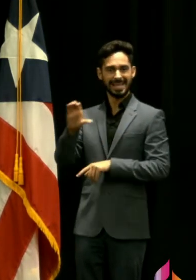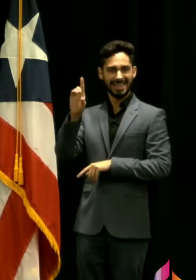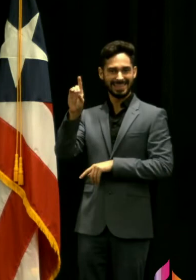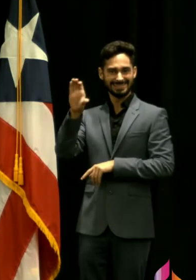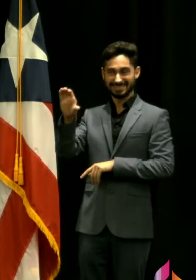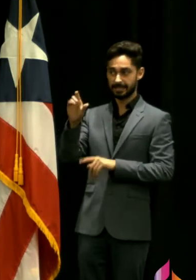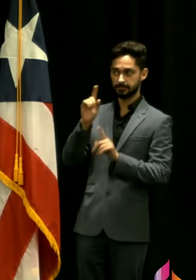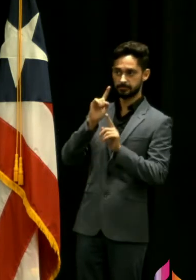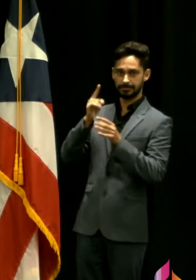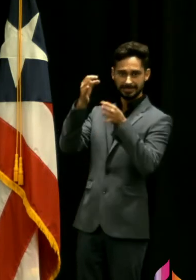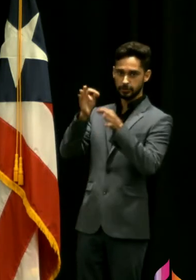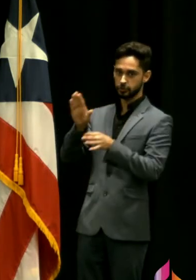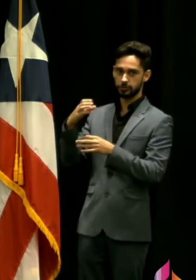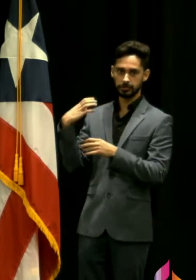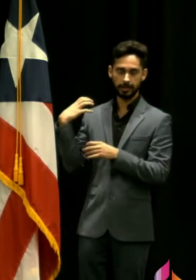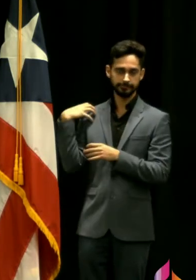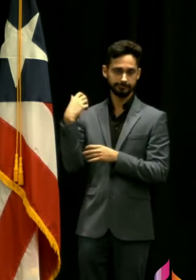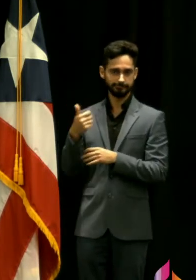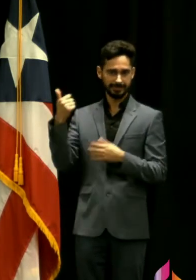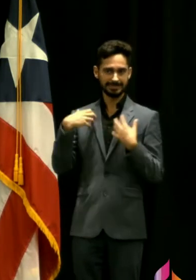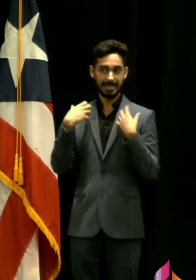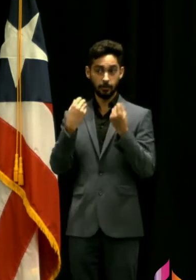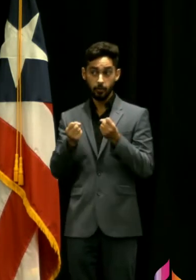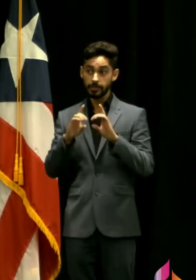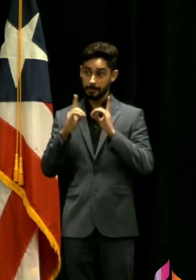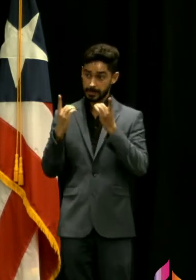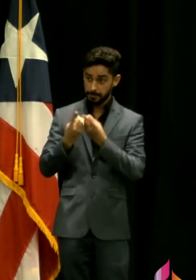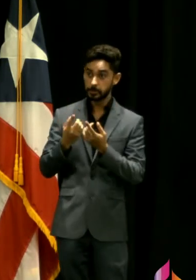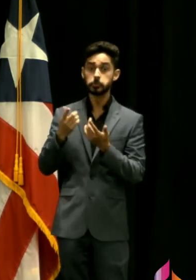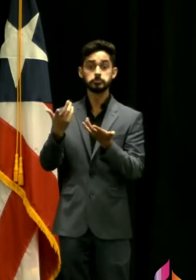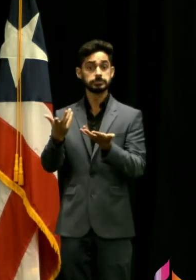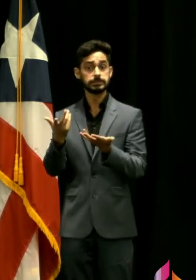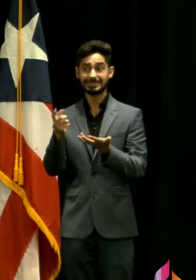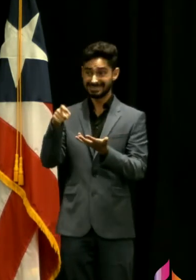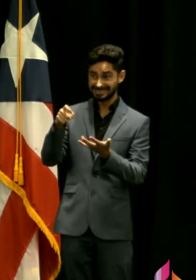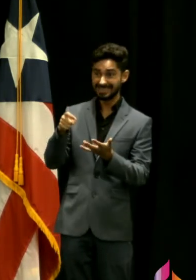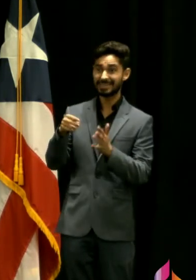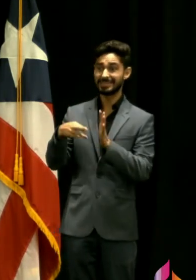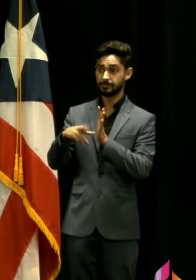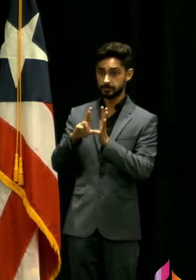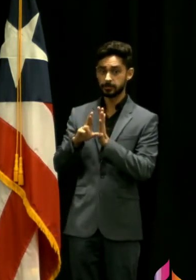personal del departamento de salud entiende que hay que revisar las van a revisar